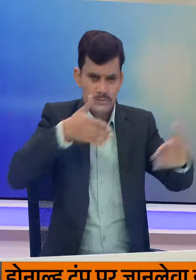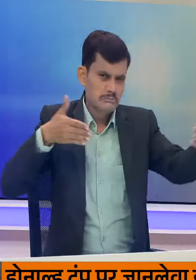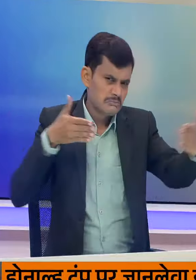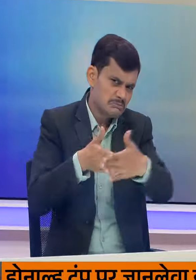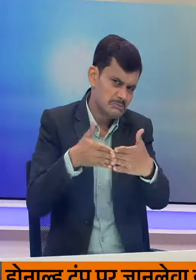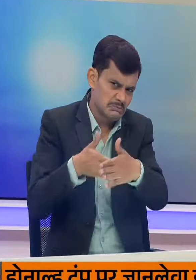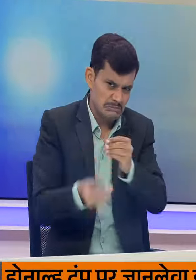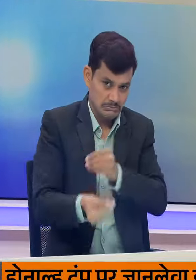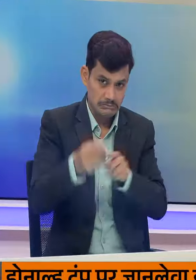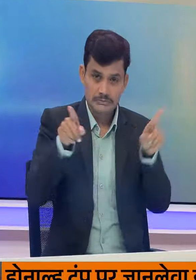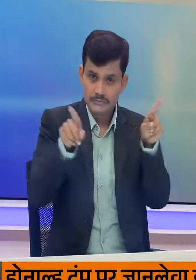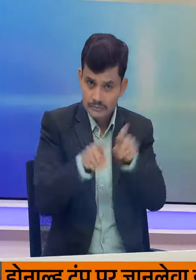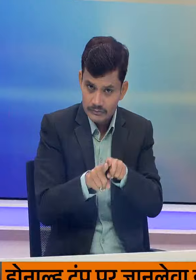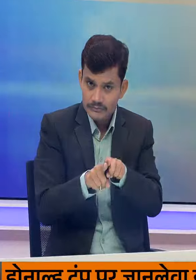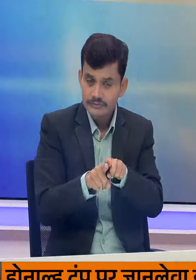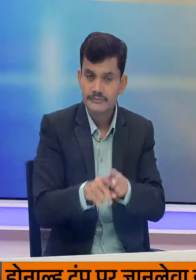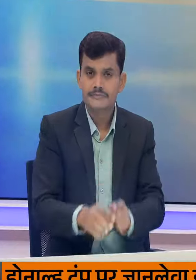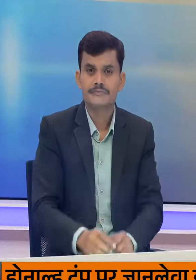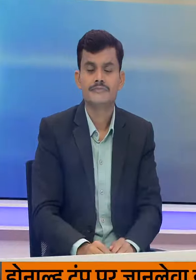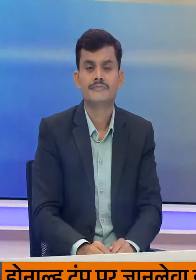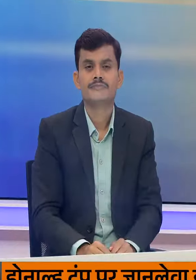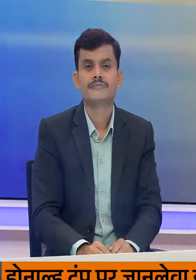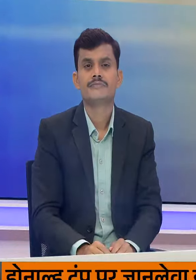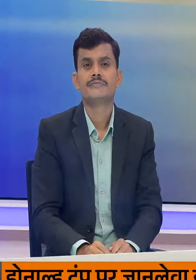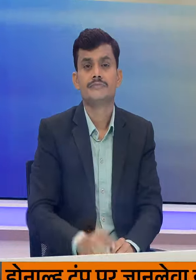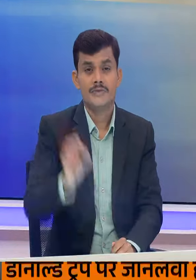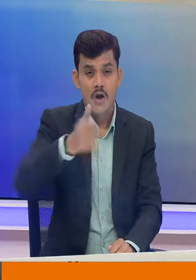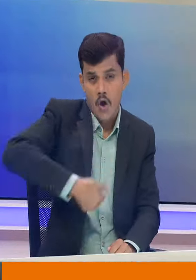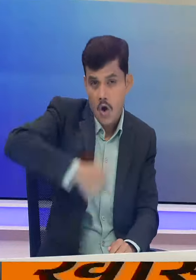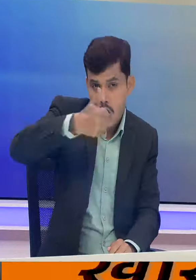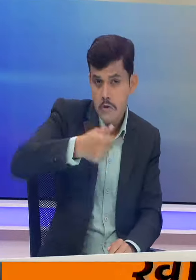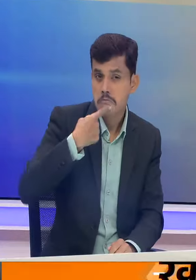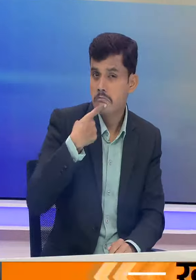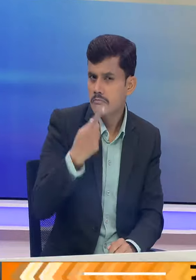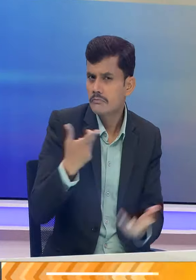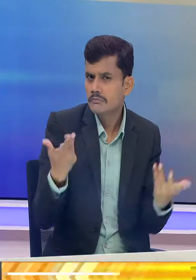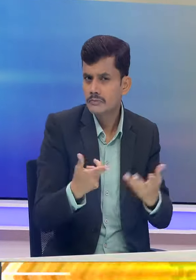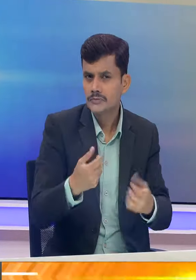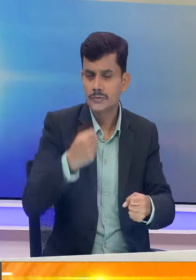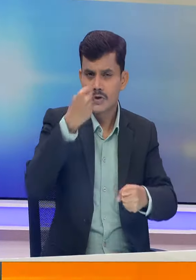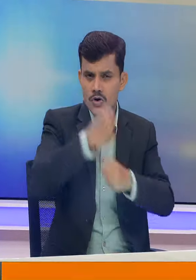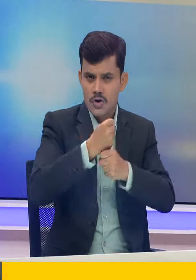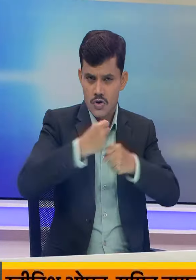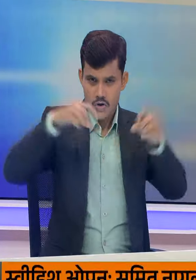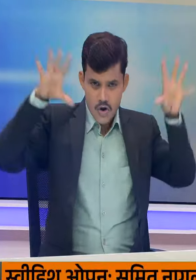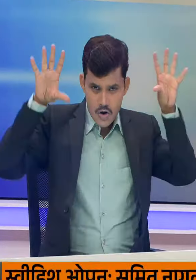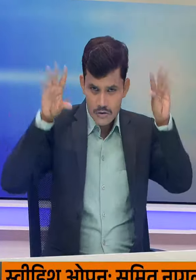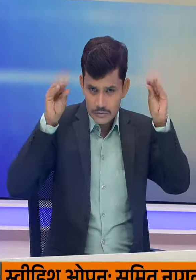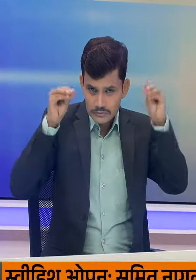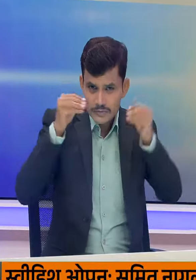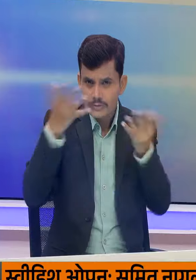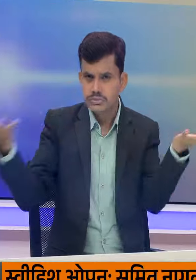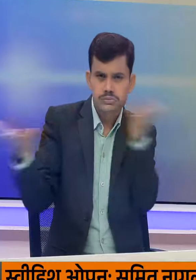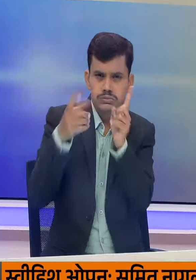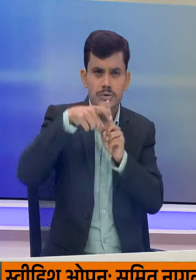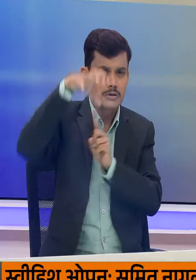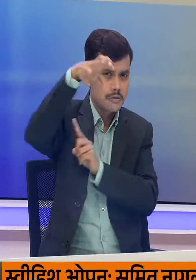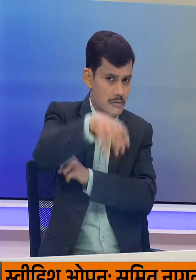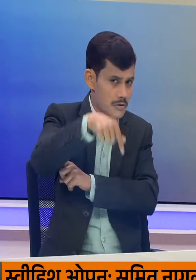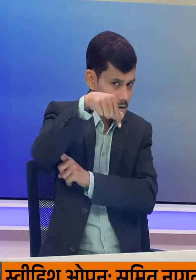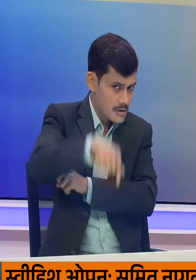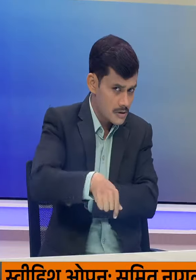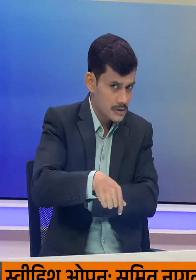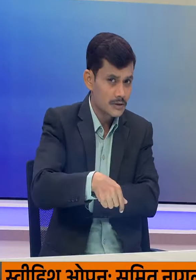सामना करना पड़ रहा है वही अधिकारियों ने बताया कि गुवाहाटी इस्तित शेत्रिय मौसम विज्ञान केंद्र ने